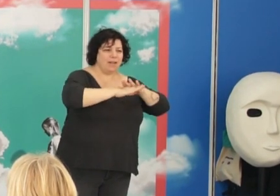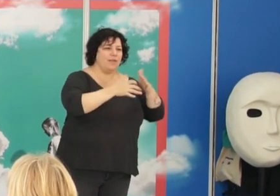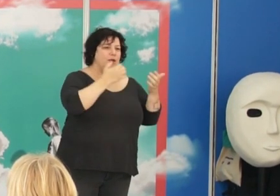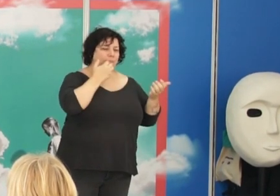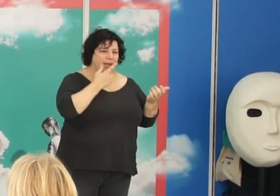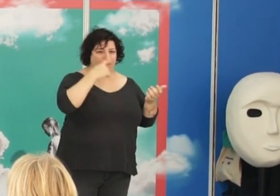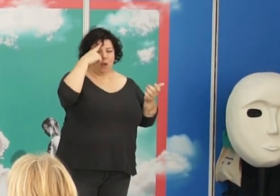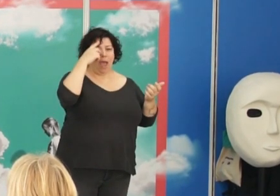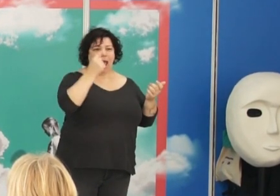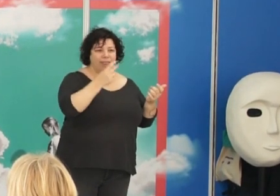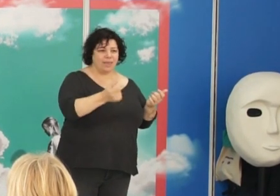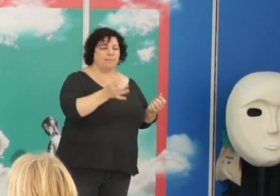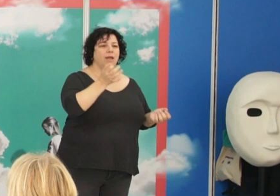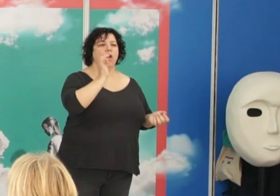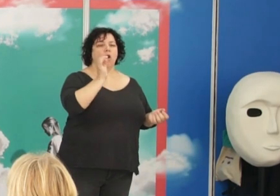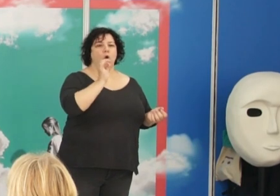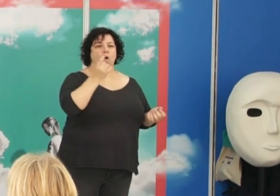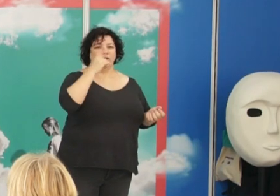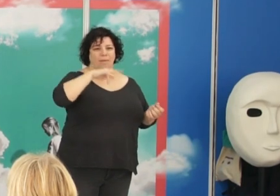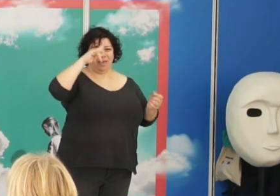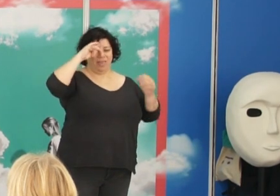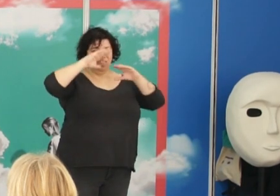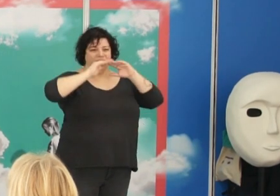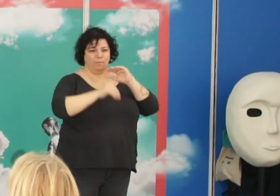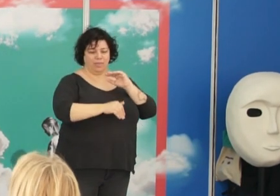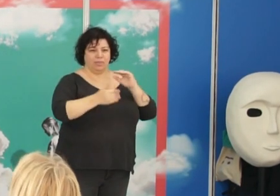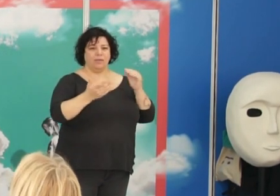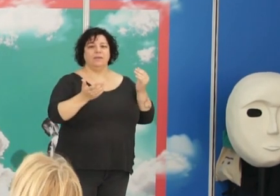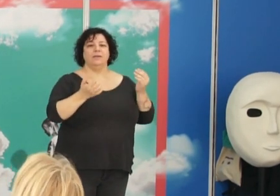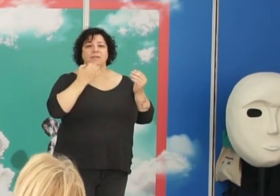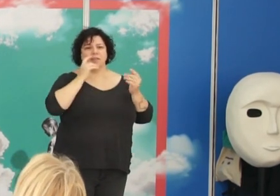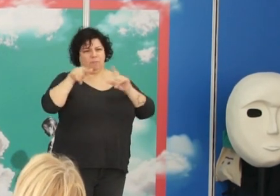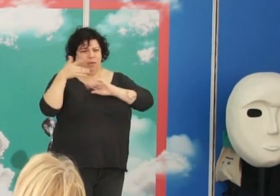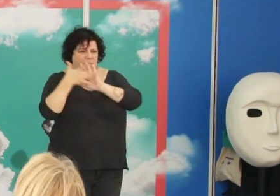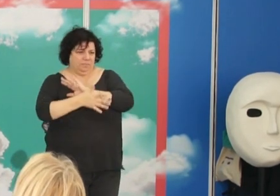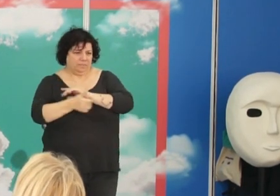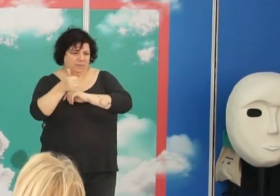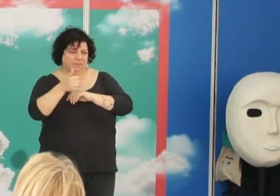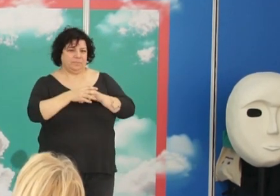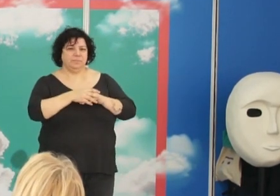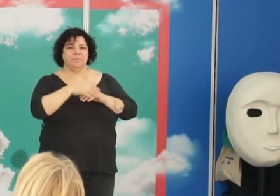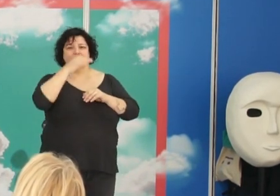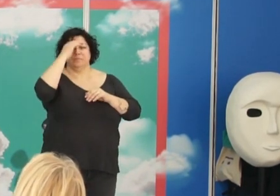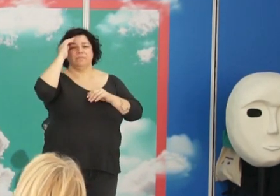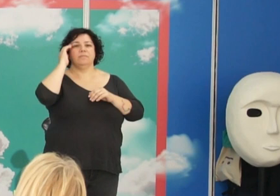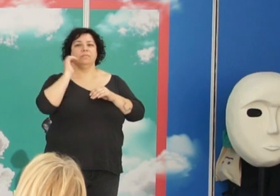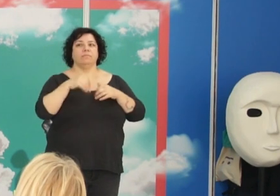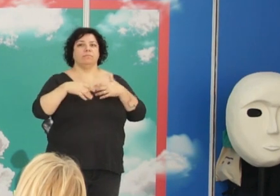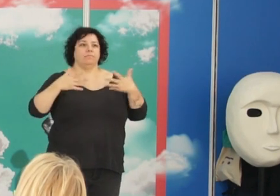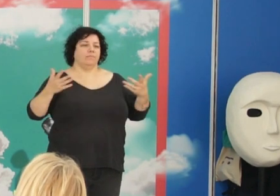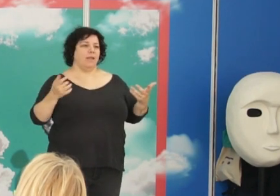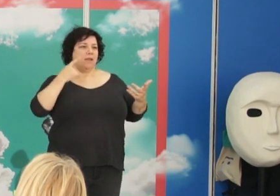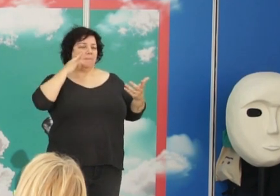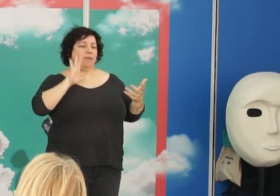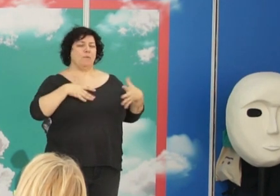el Alzheimer y, por supuesto, la demencia senil. Luego entramos, si queréis, más en detalle. Esto es así como